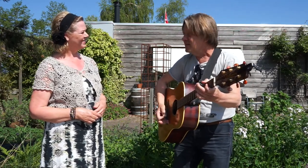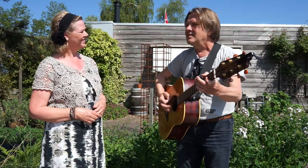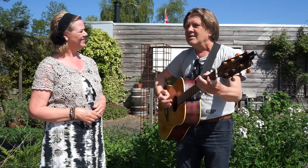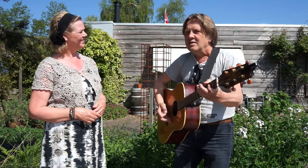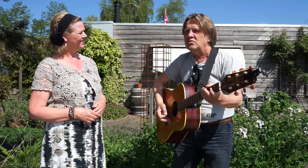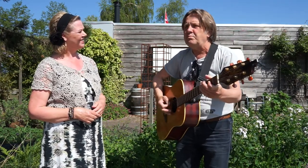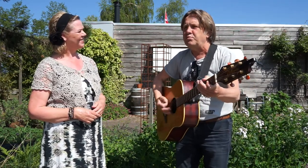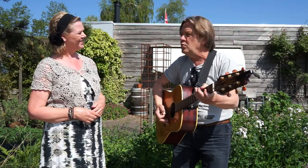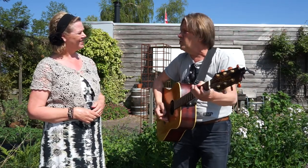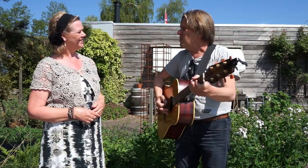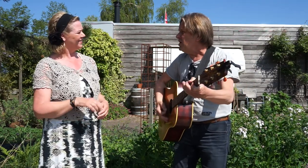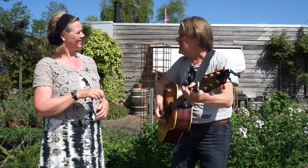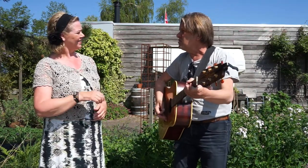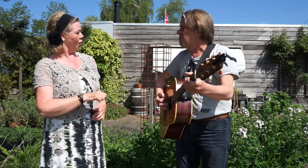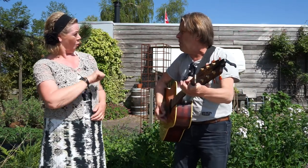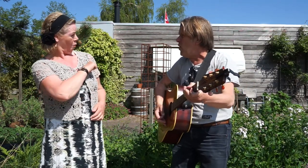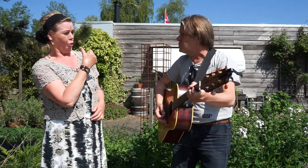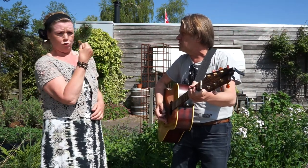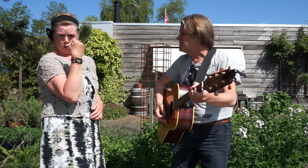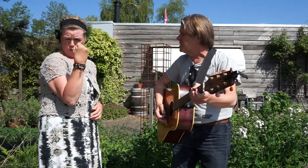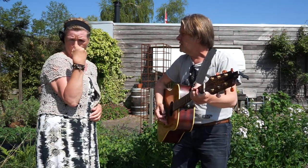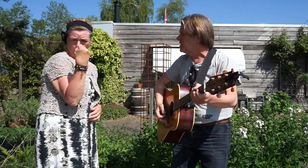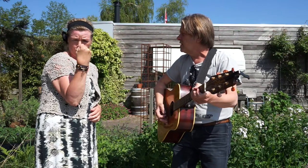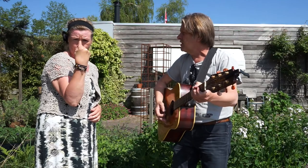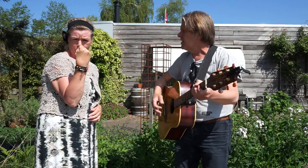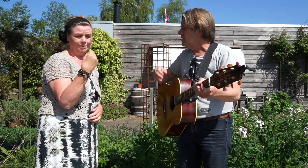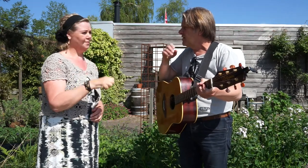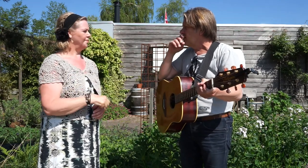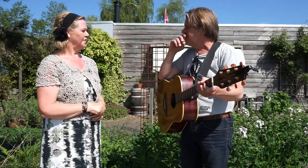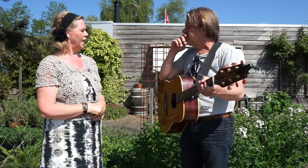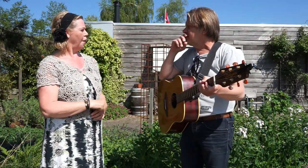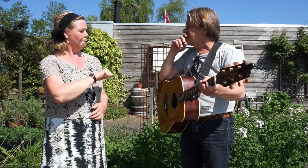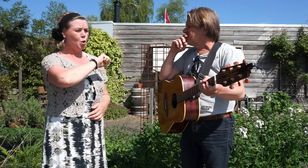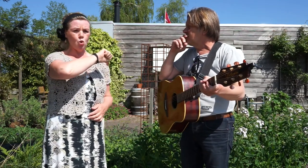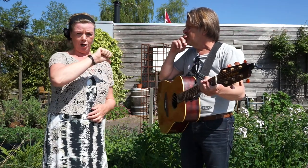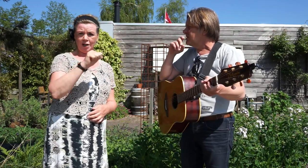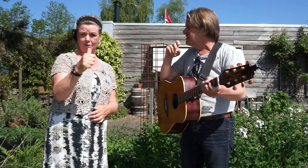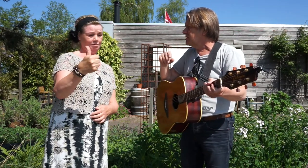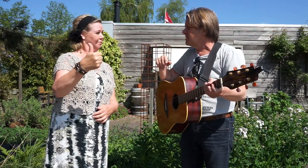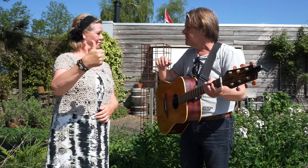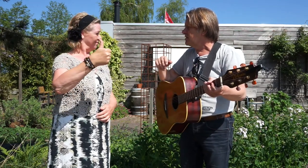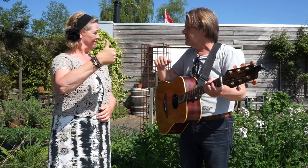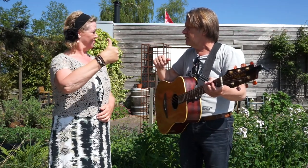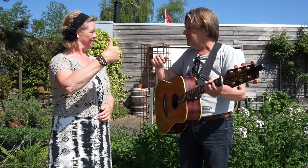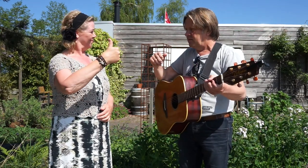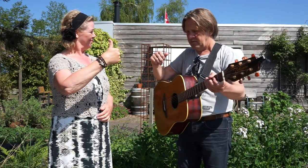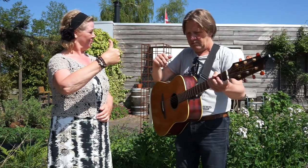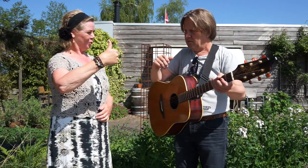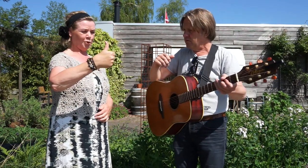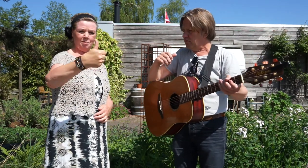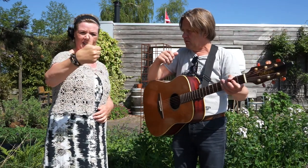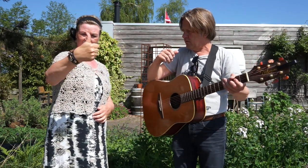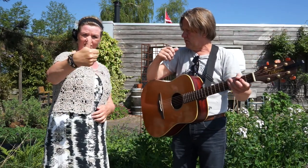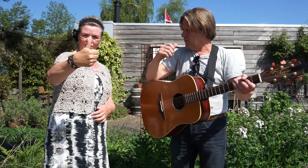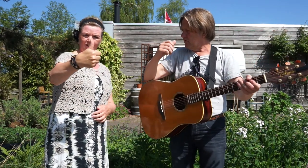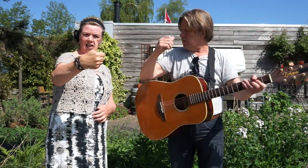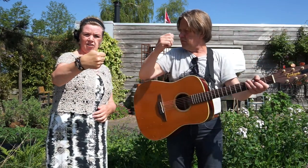De boer is boos. De boer doe je met deze